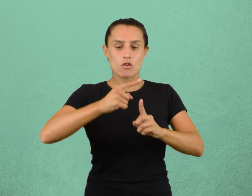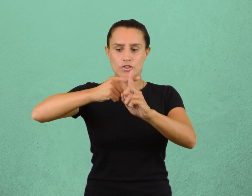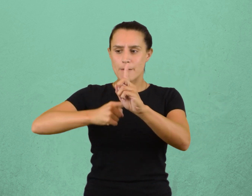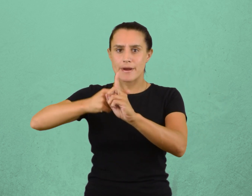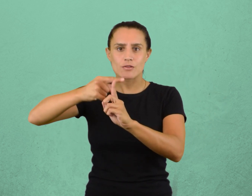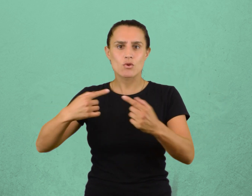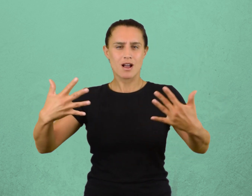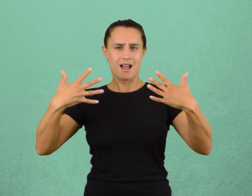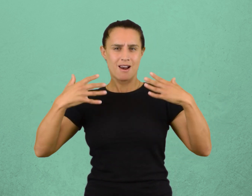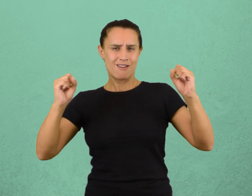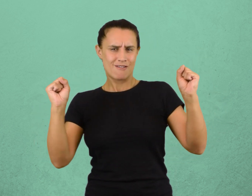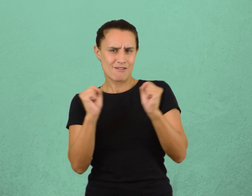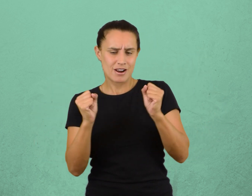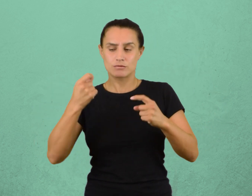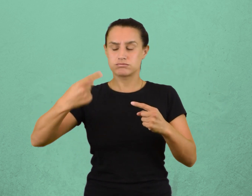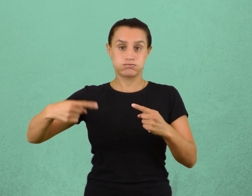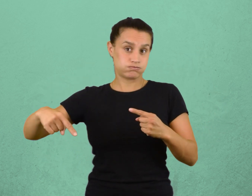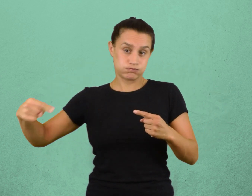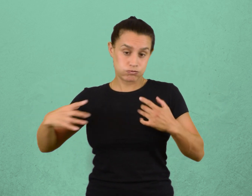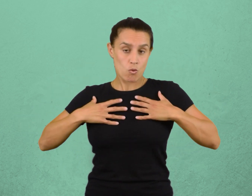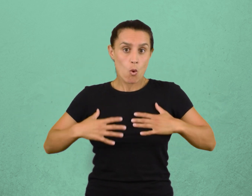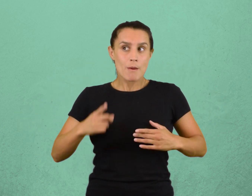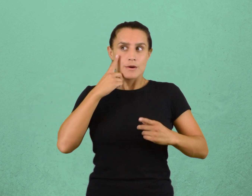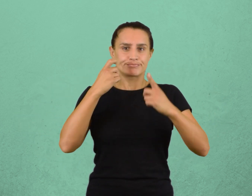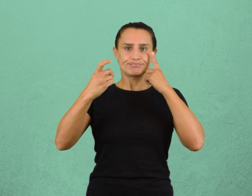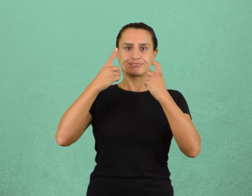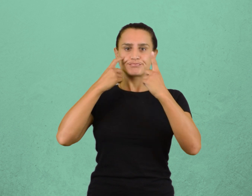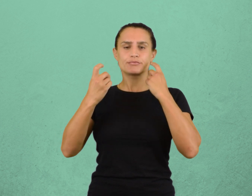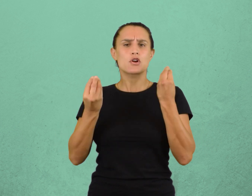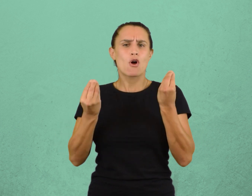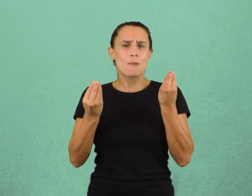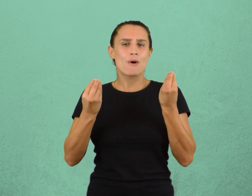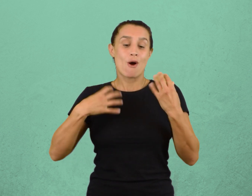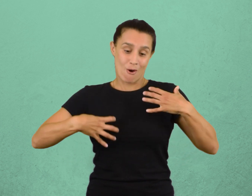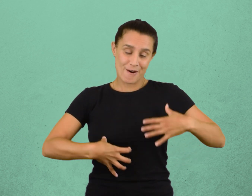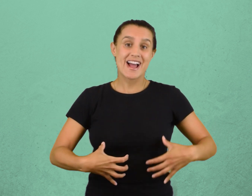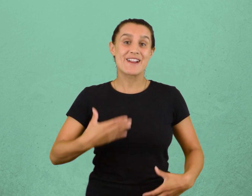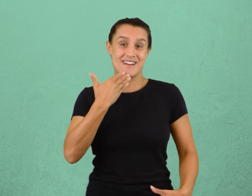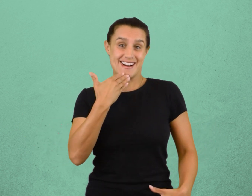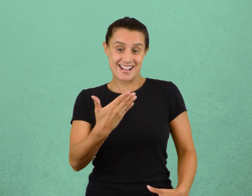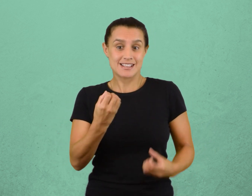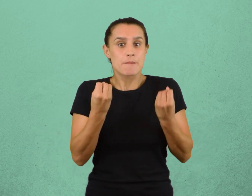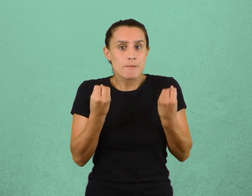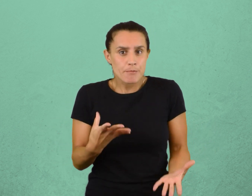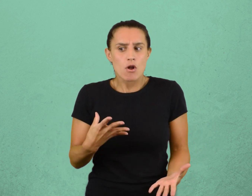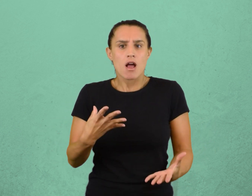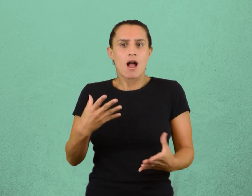térmico, entre otros. Los órganos de los sentidos, gracias a sus receptores,